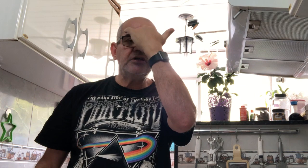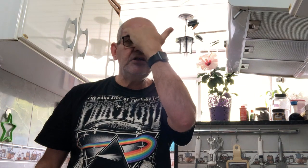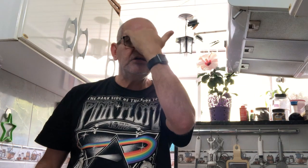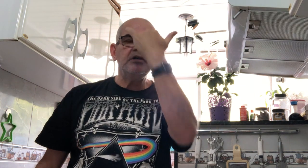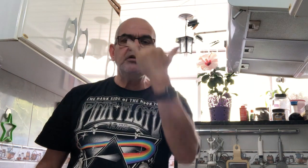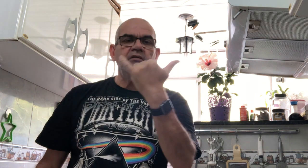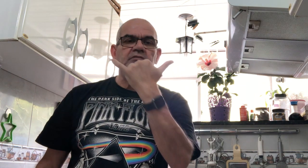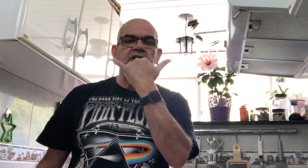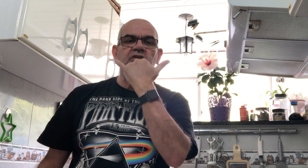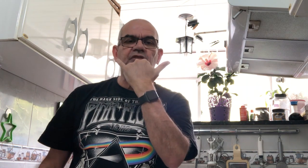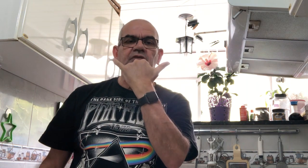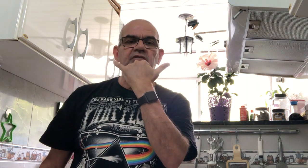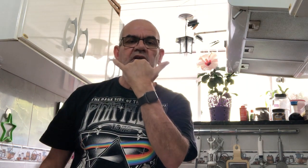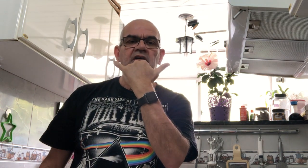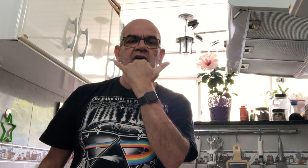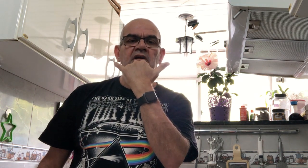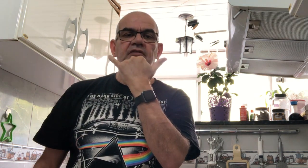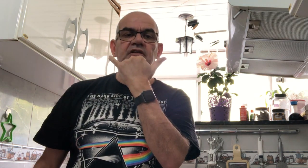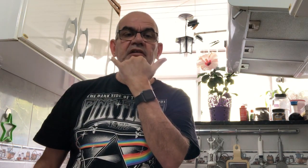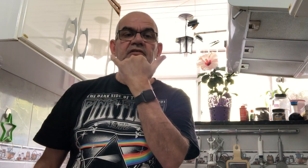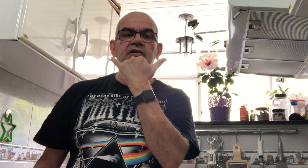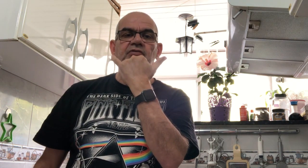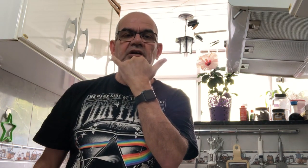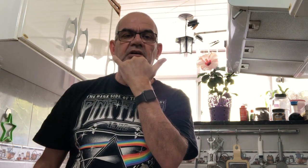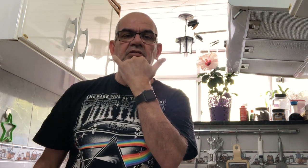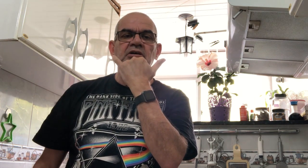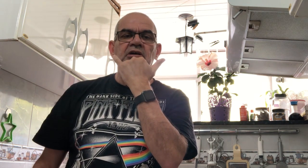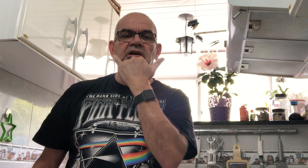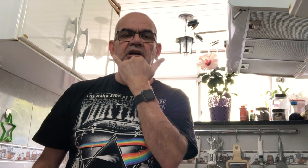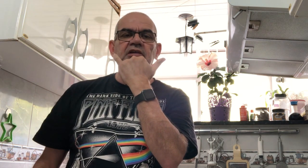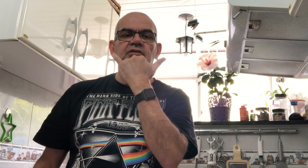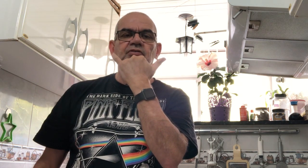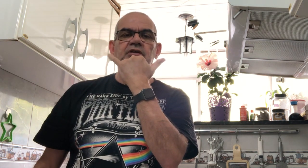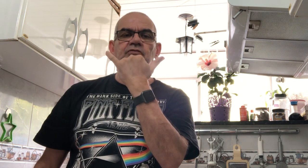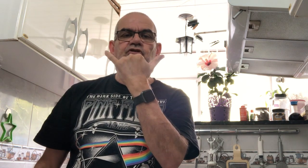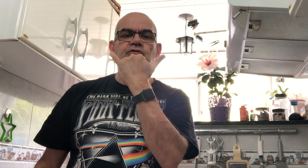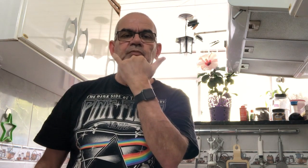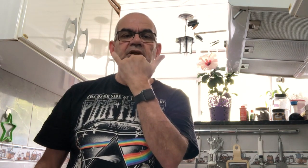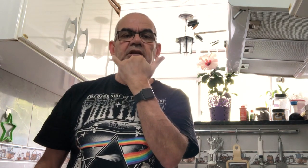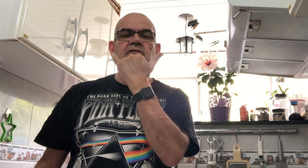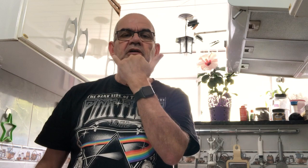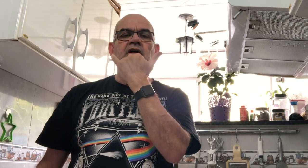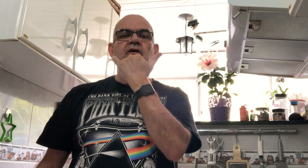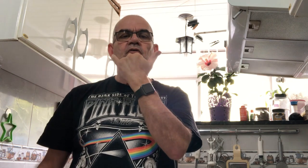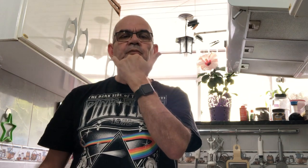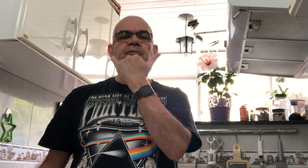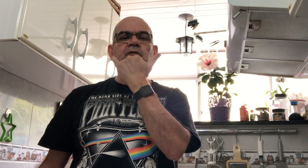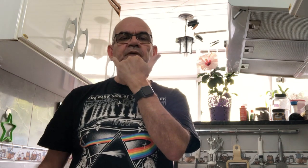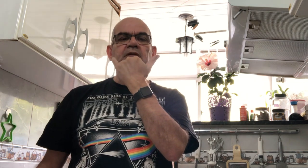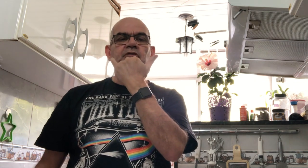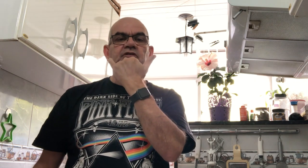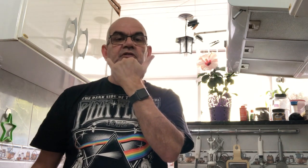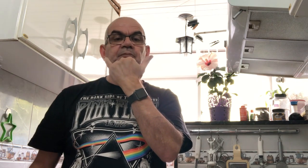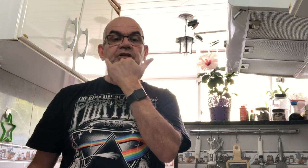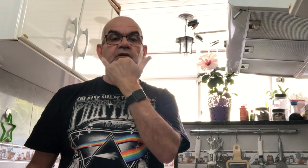aqui? Não. Tem que ser feito assim. E assim que seria o certo. Esse é o sinal de desculpa. Então, o primeiro parâmetro que se prende,